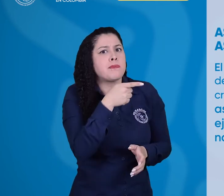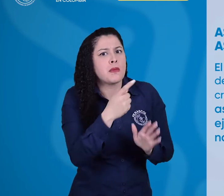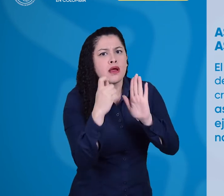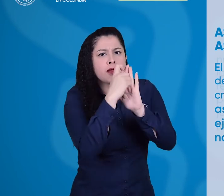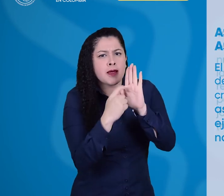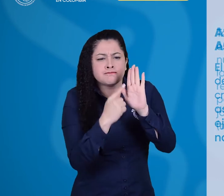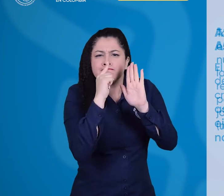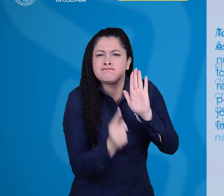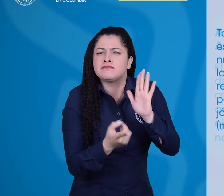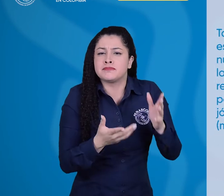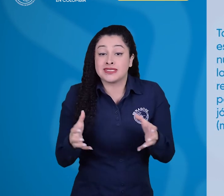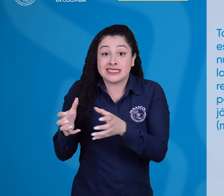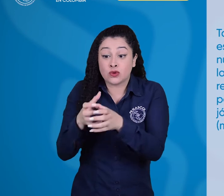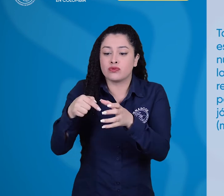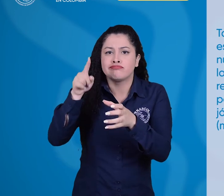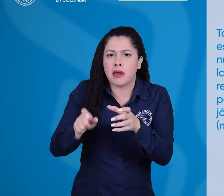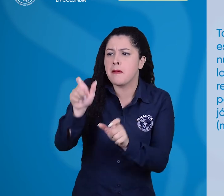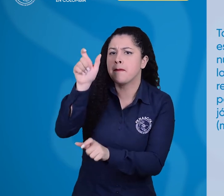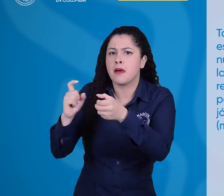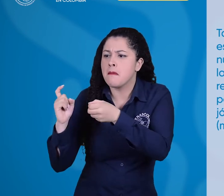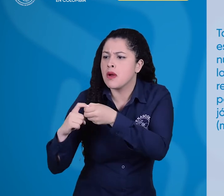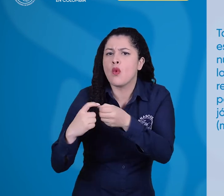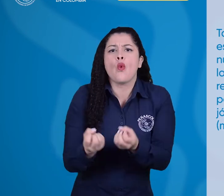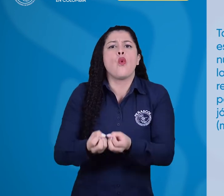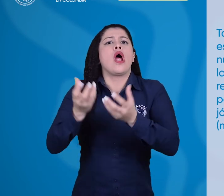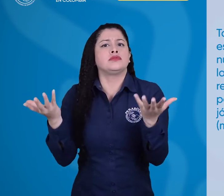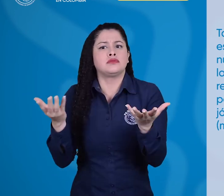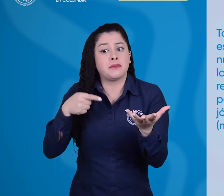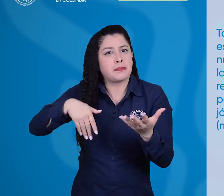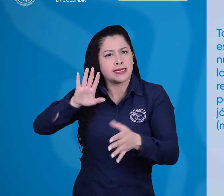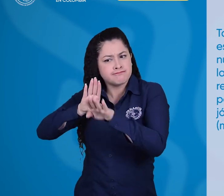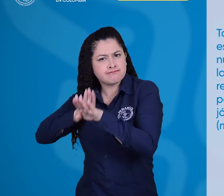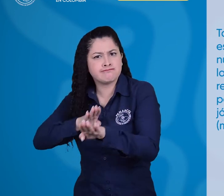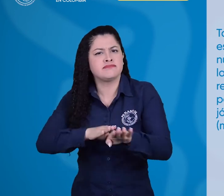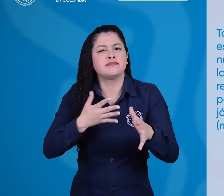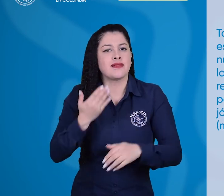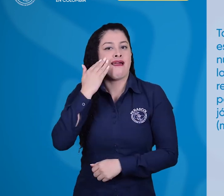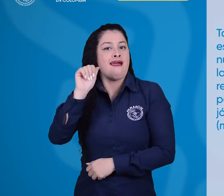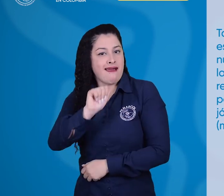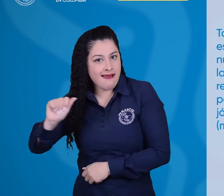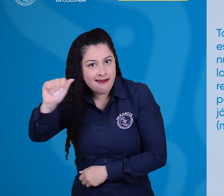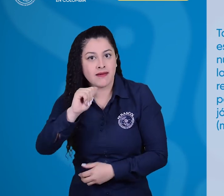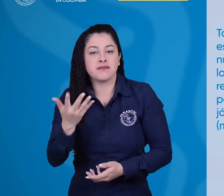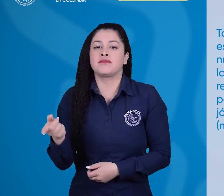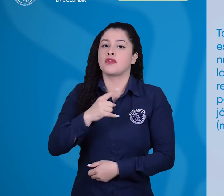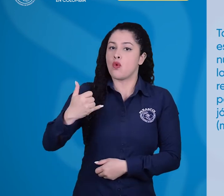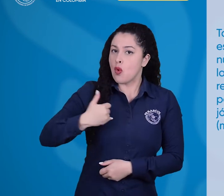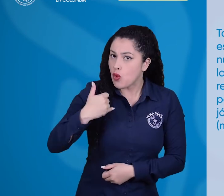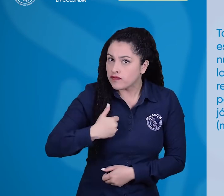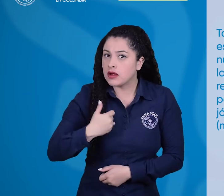Tales criterios se establecen en términos de número de miembros de las asociaciones y la representatividad